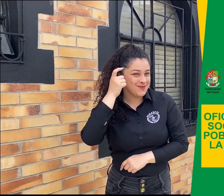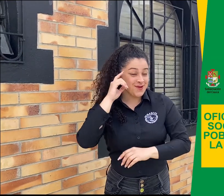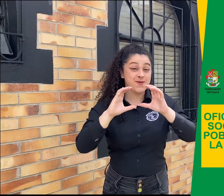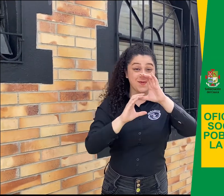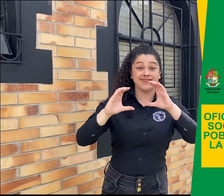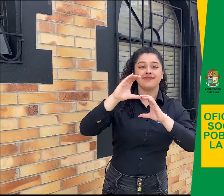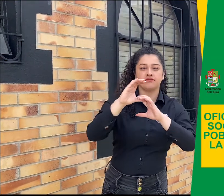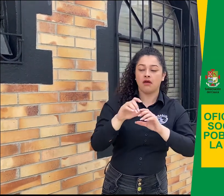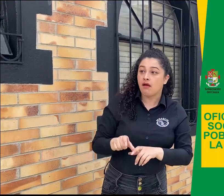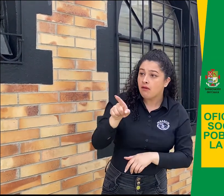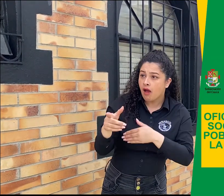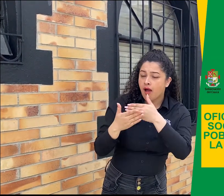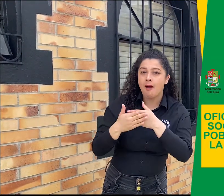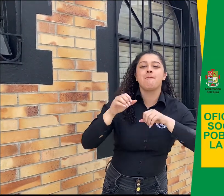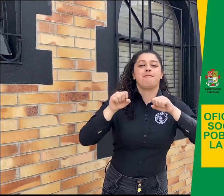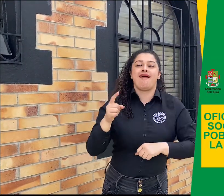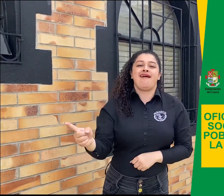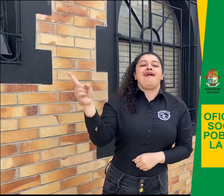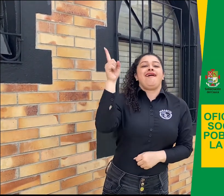y Asuntos Poblacionales de la Gobernación del Cauca.